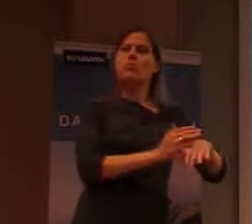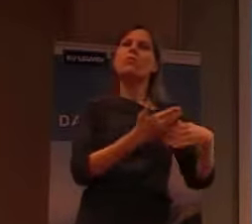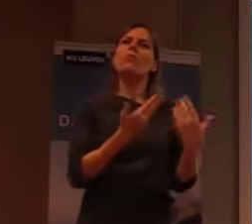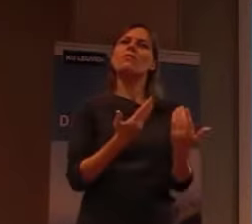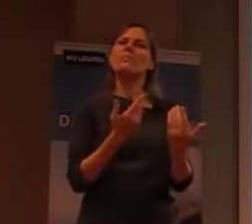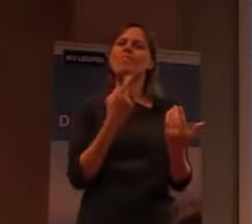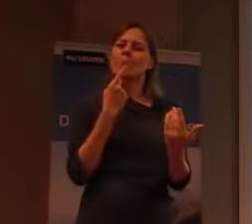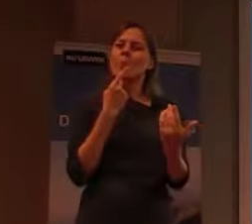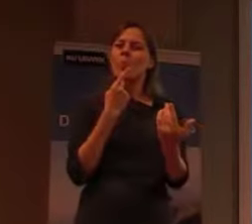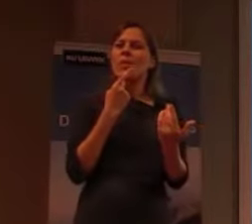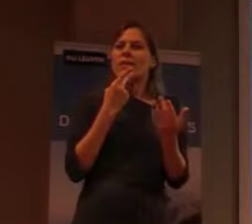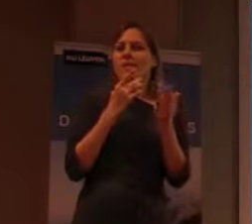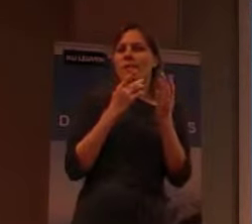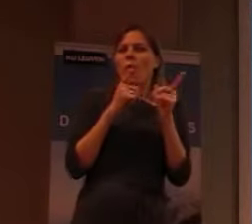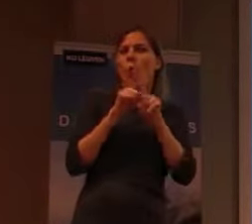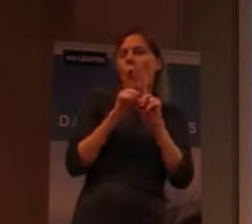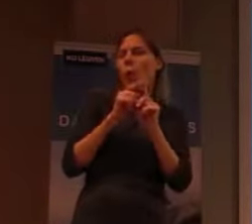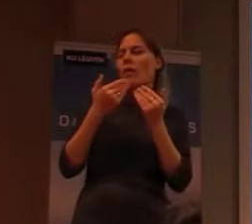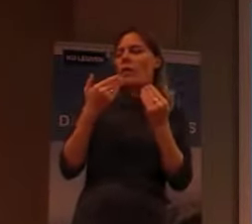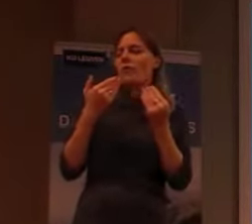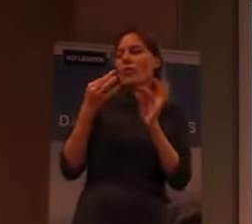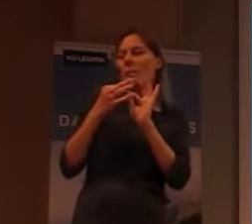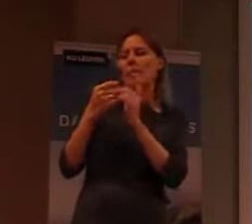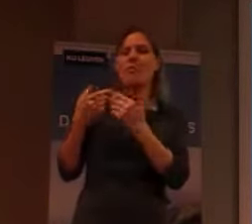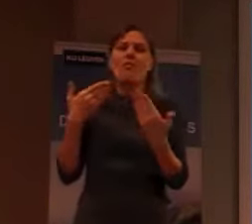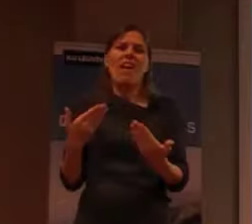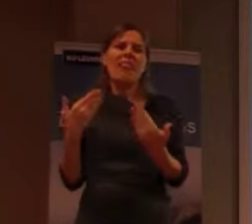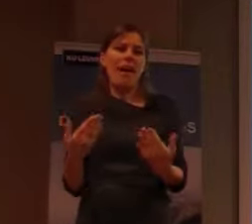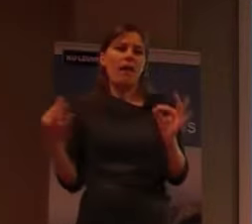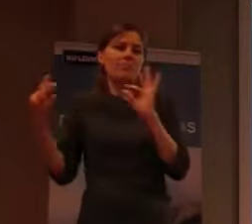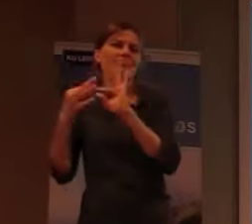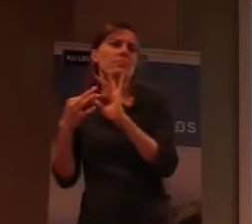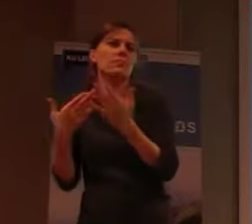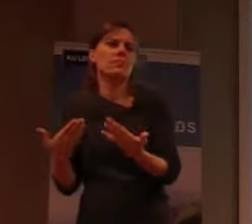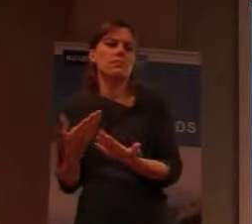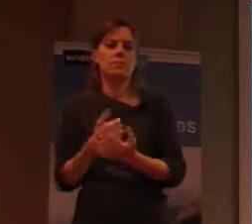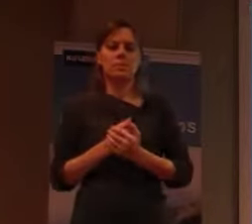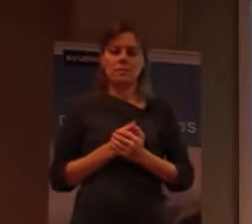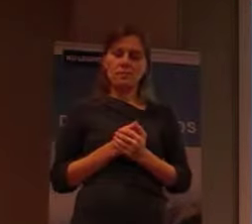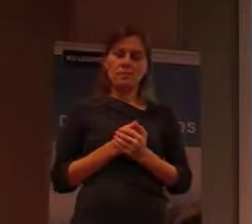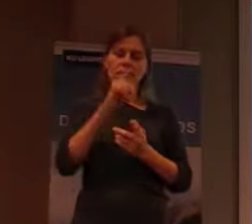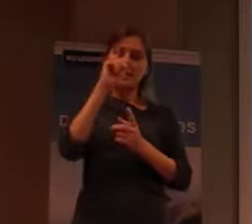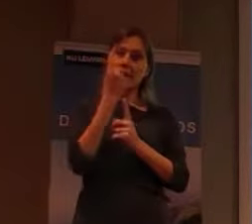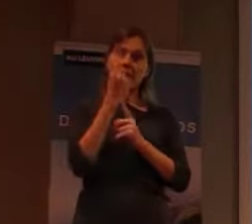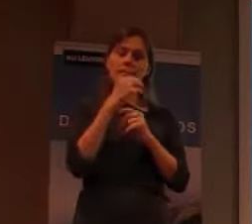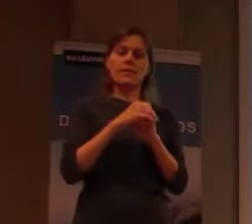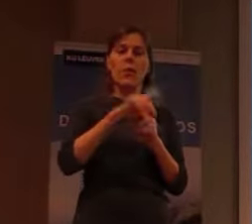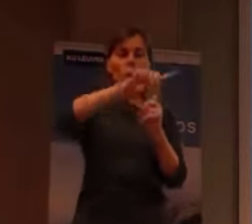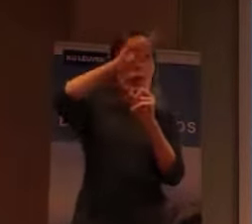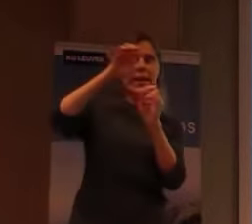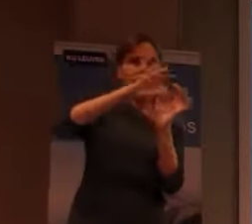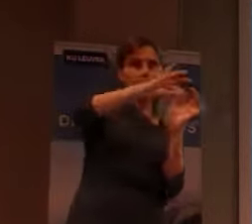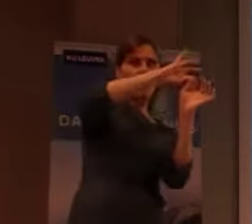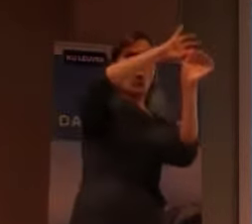de link naar vandaag te maken. Dus we gaan beginnen met een eerste rondleiding rond de wereld.